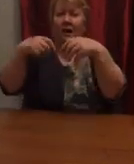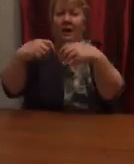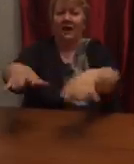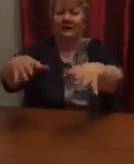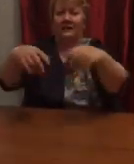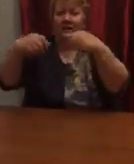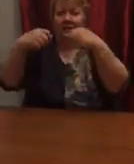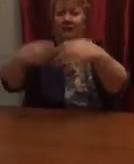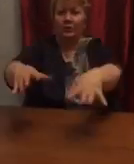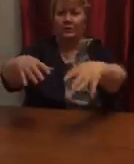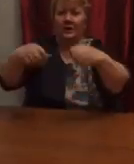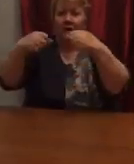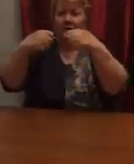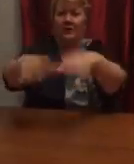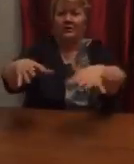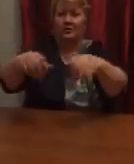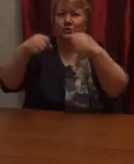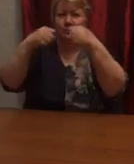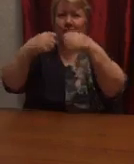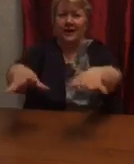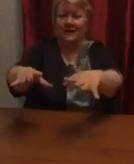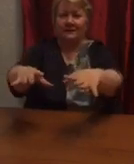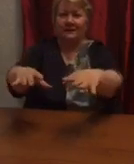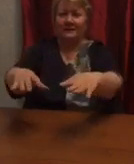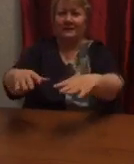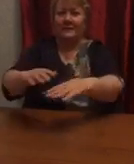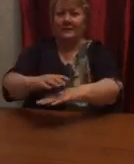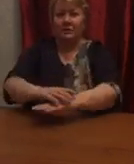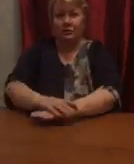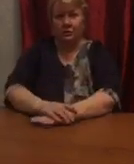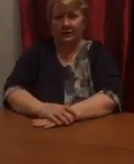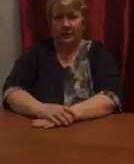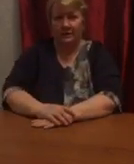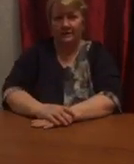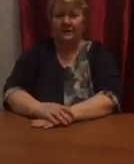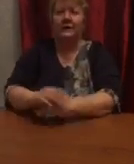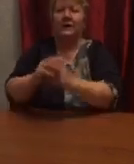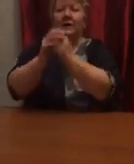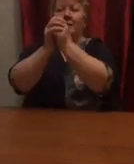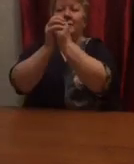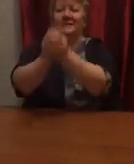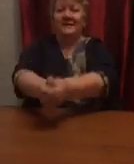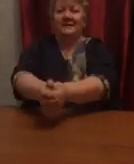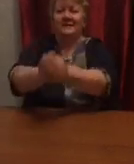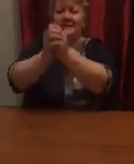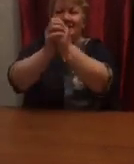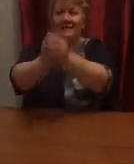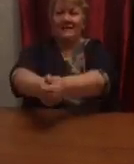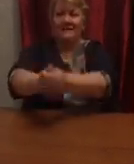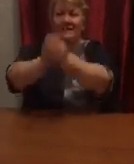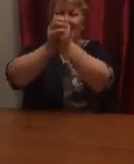А для волка кожура. Кхе Ещё раз. Мы делили